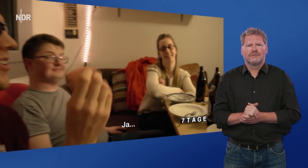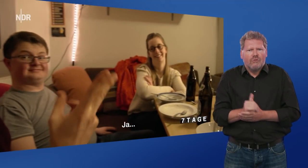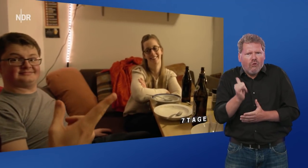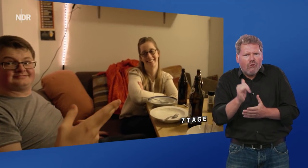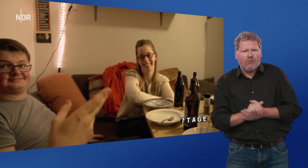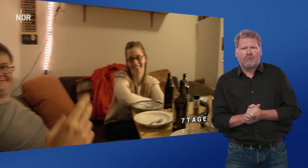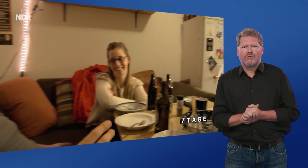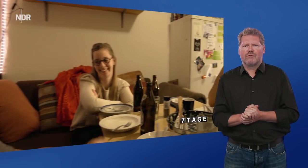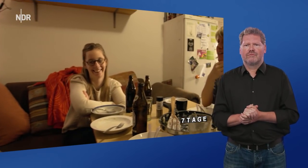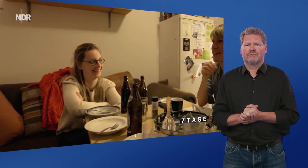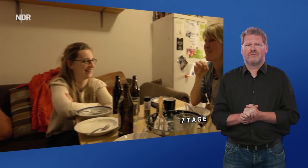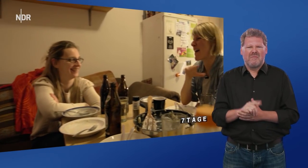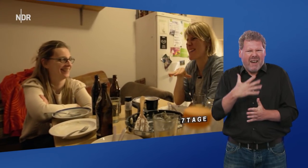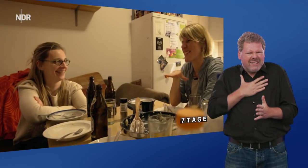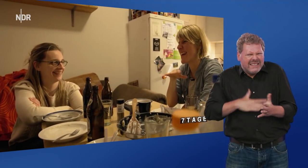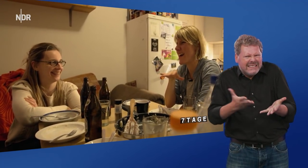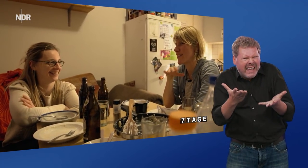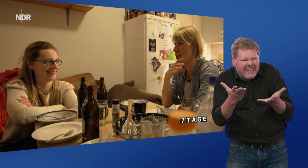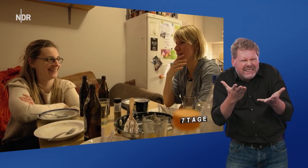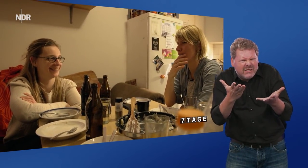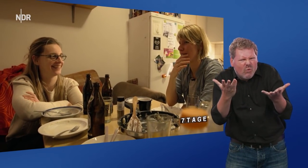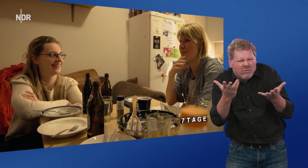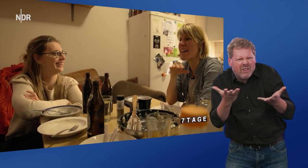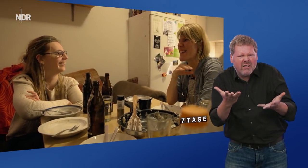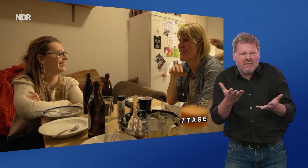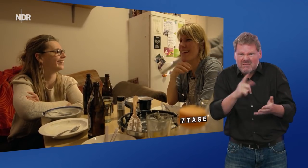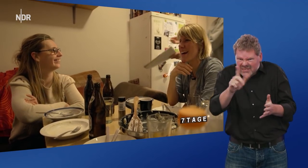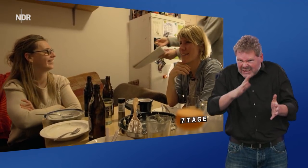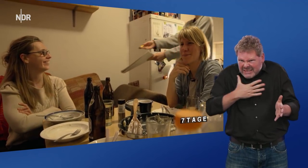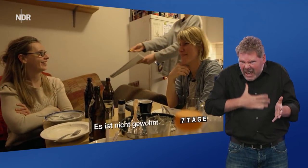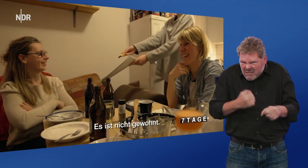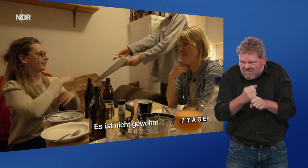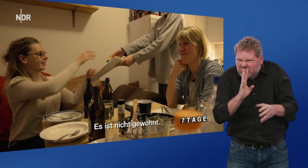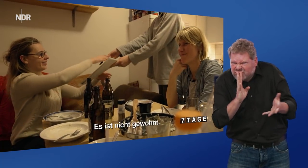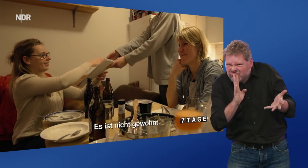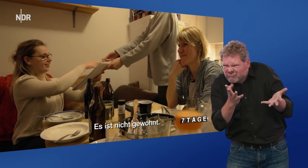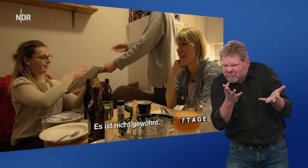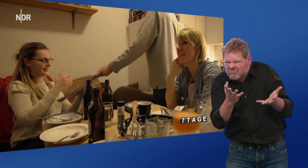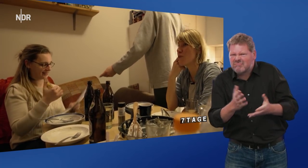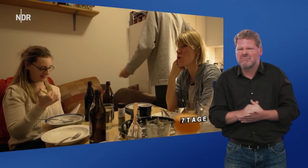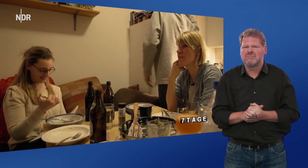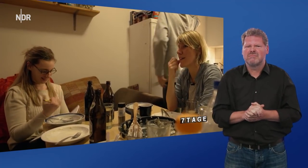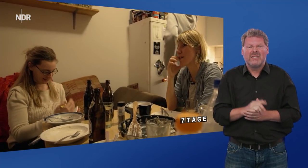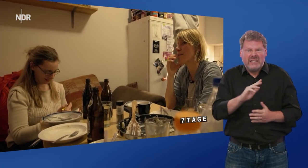Aber ihr macht das nicht gerne, oder? Ja? Ihr macht das nicht gerne. gewohnt. Nicht gewohnt? Ah, okay.